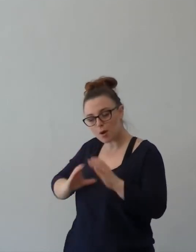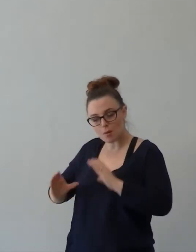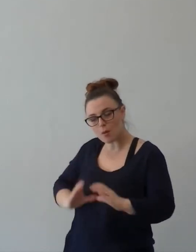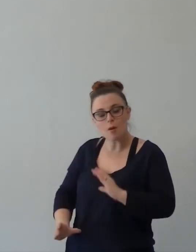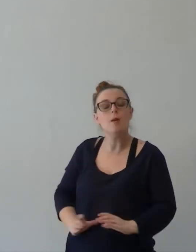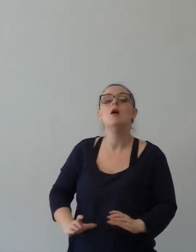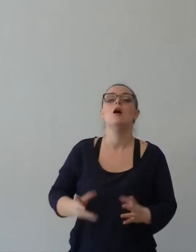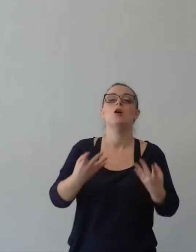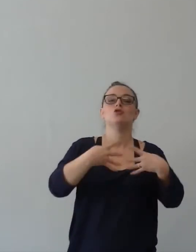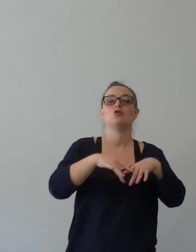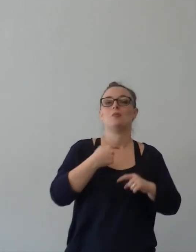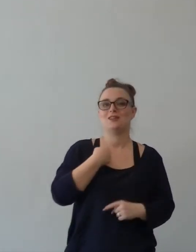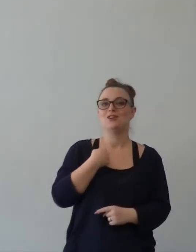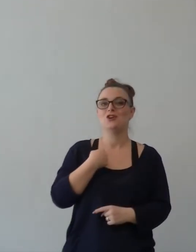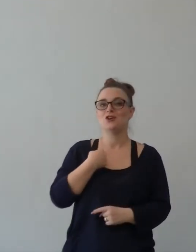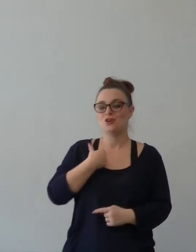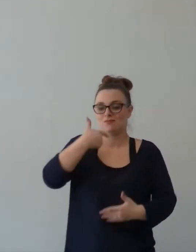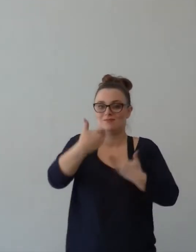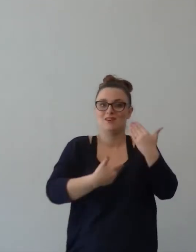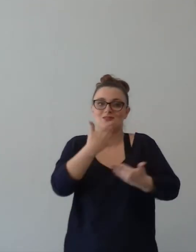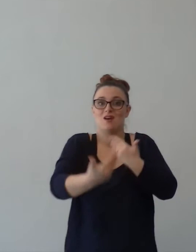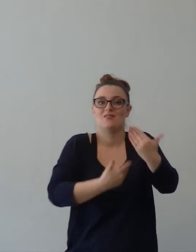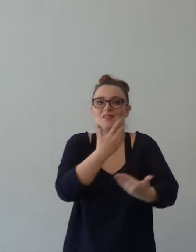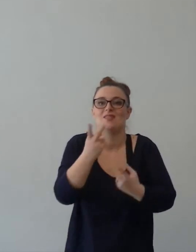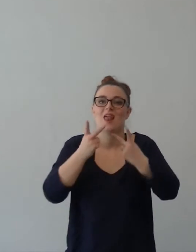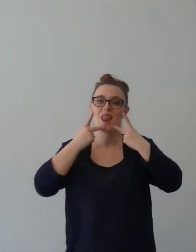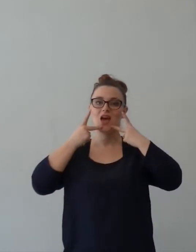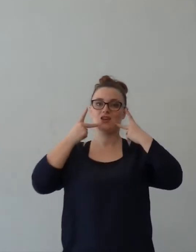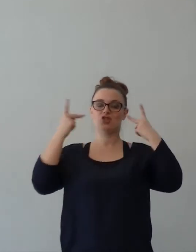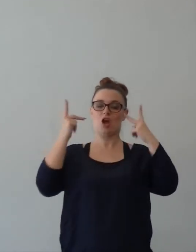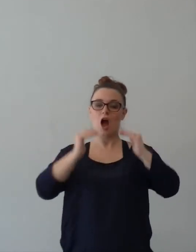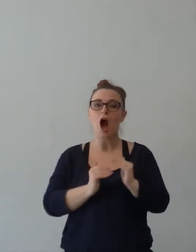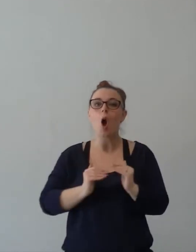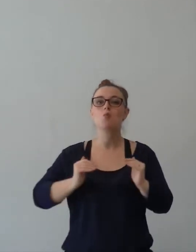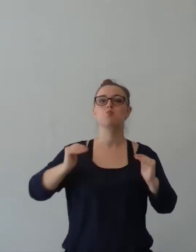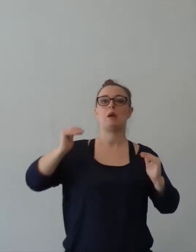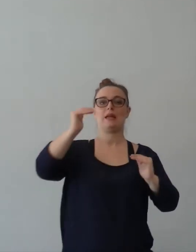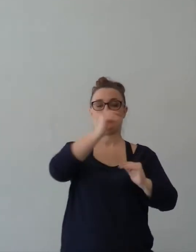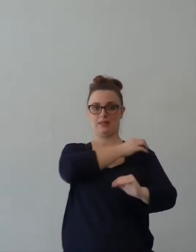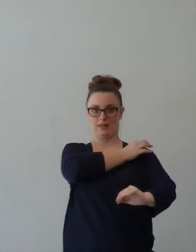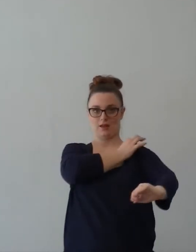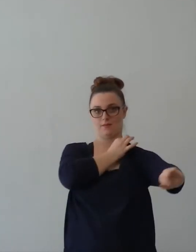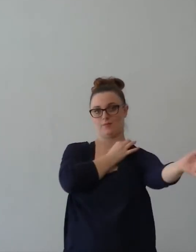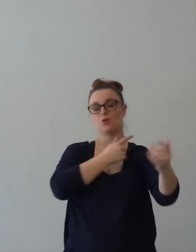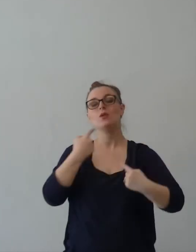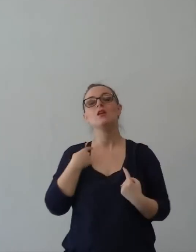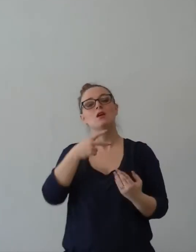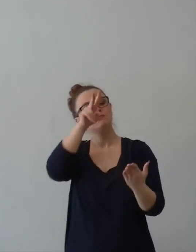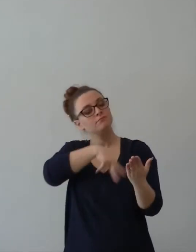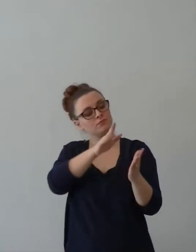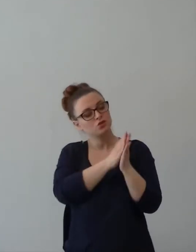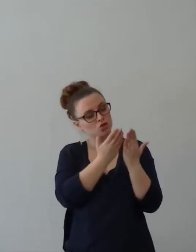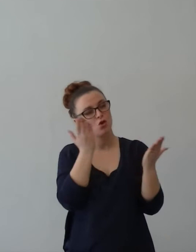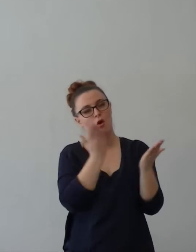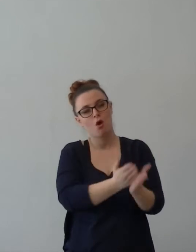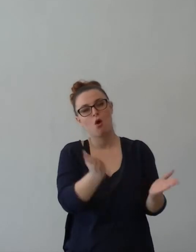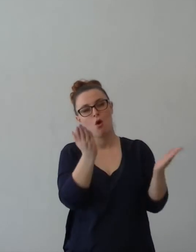gioioso devi continuare a crescere. Devi continuare a studiare la prova di Dio. Devi